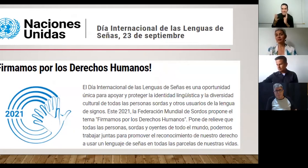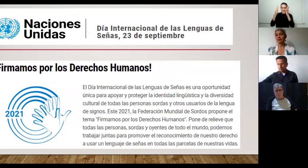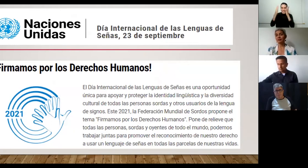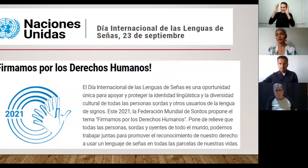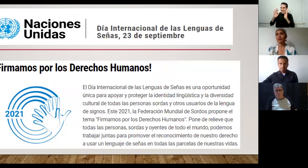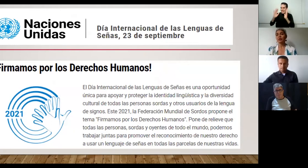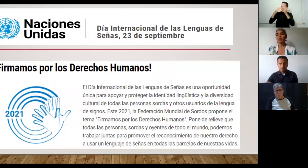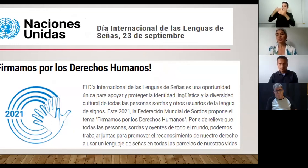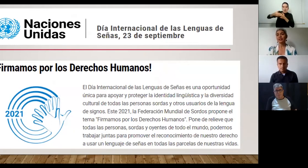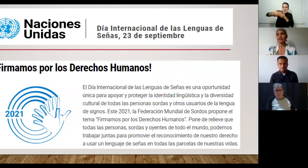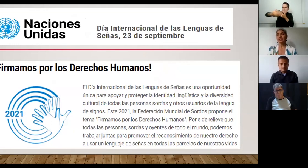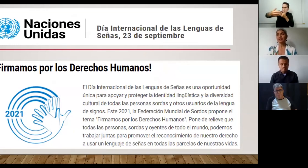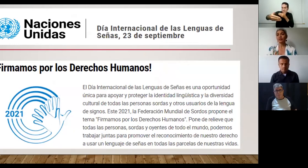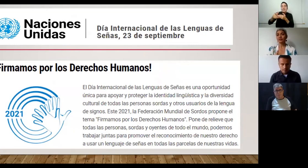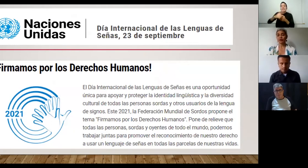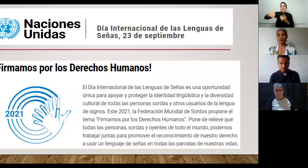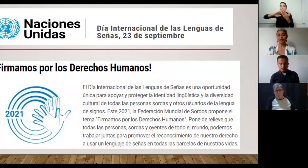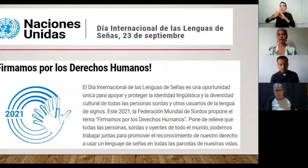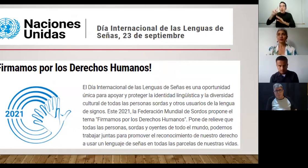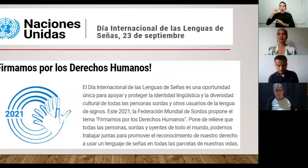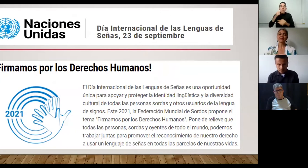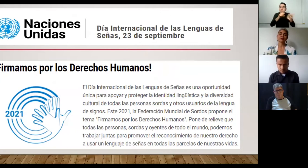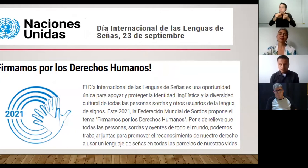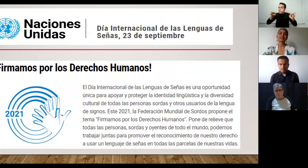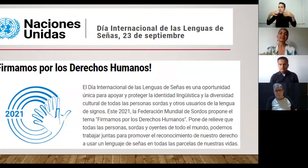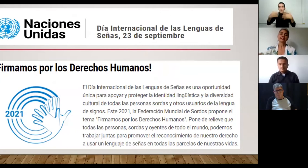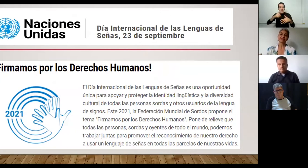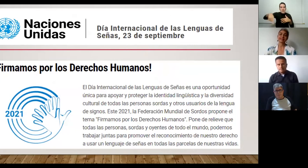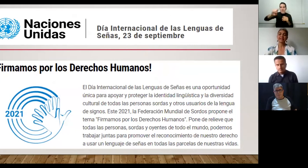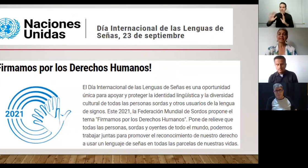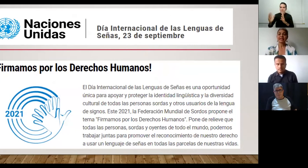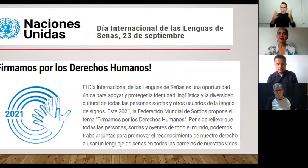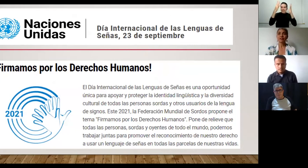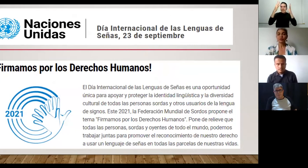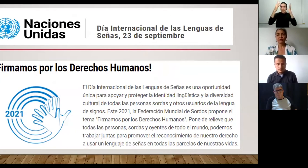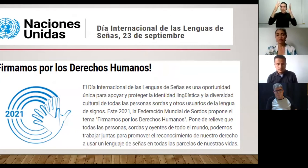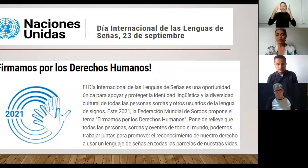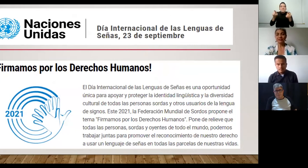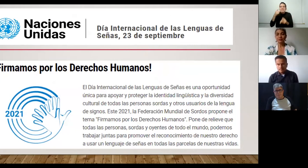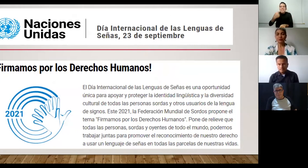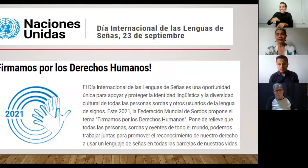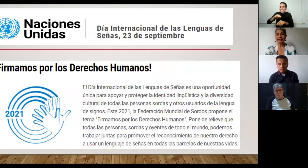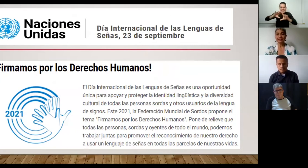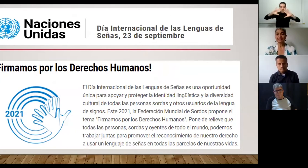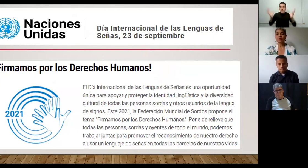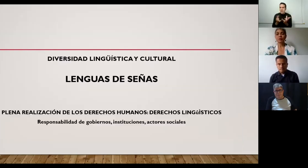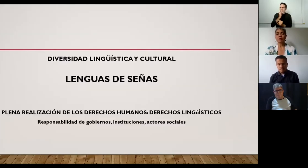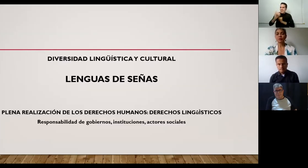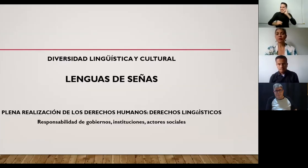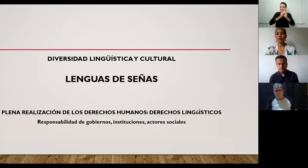respaldo porque es una forma como internacionalmente se dice que hay unas condiciones importantes en todo el mundo